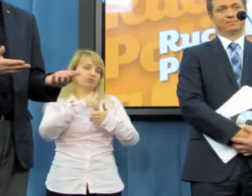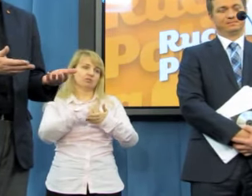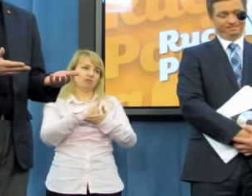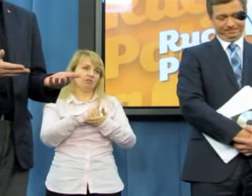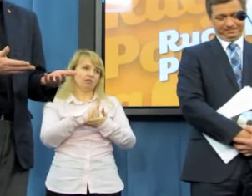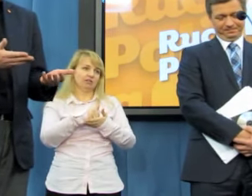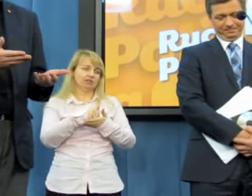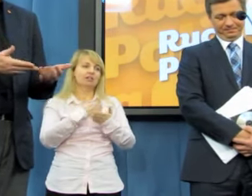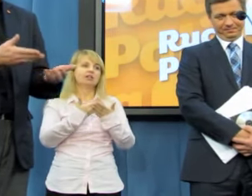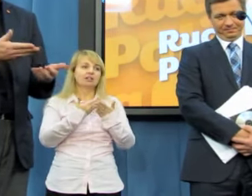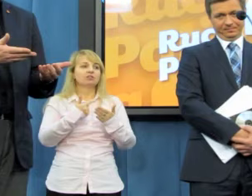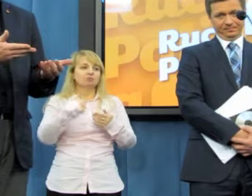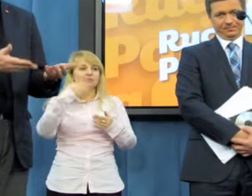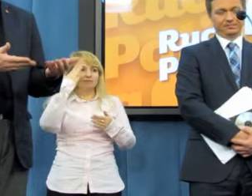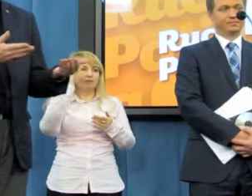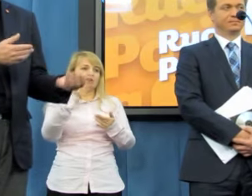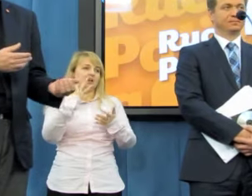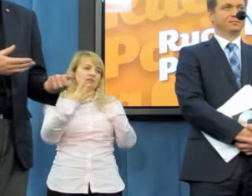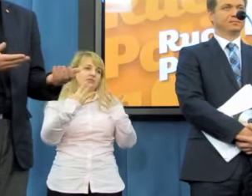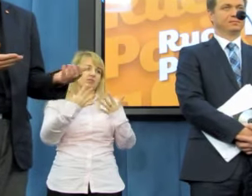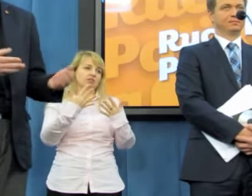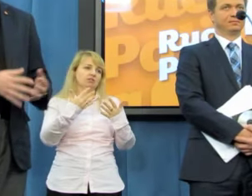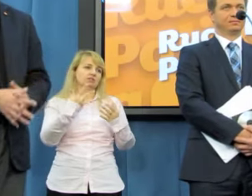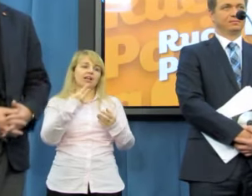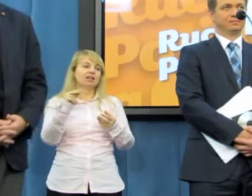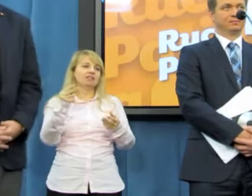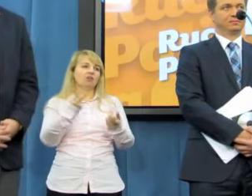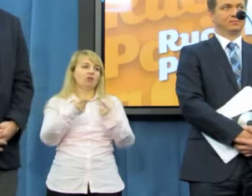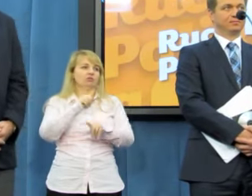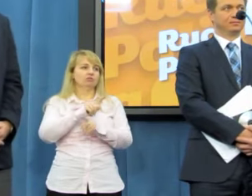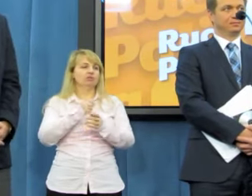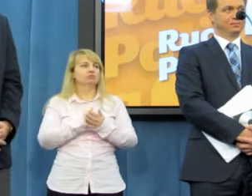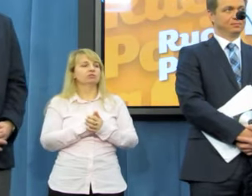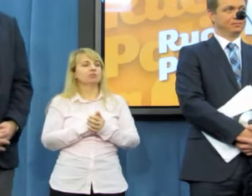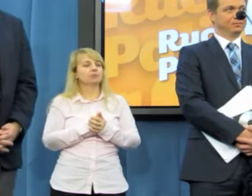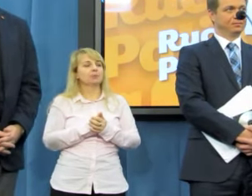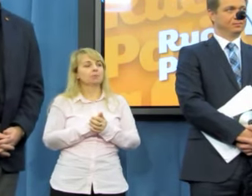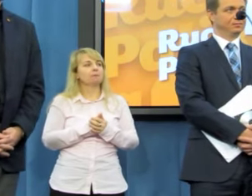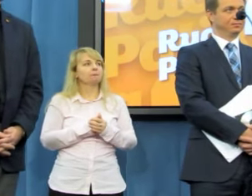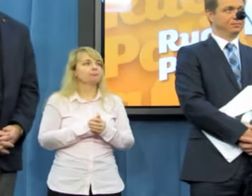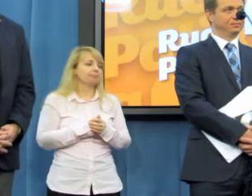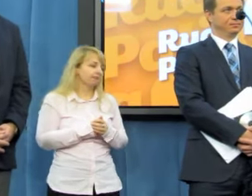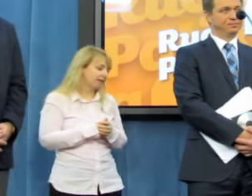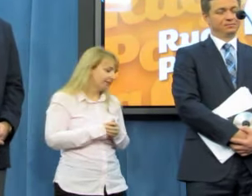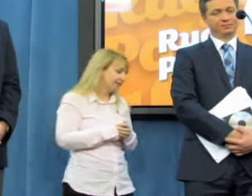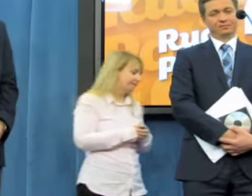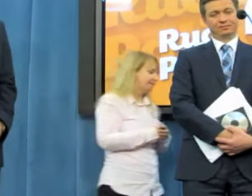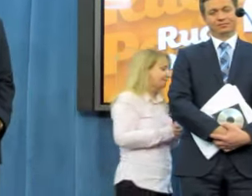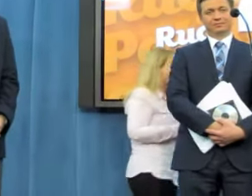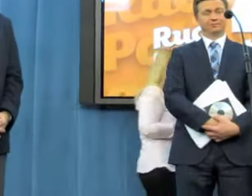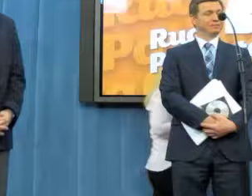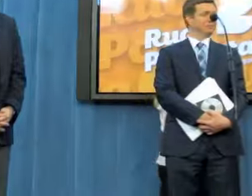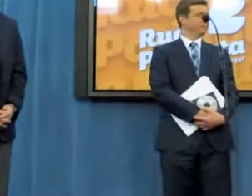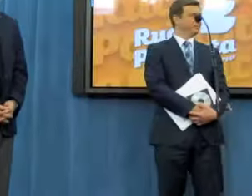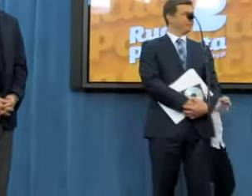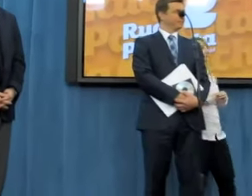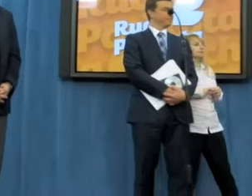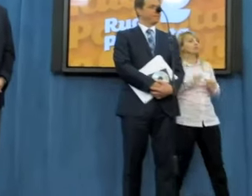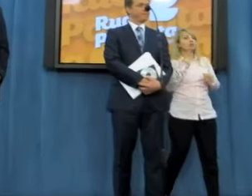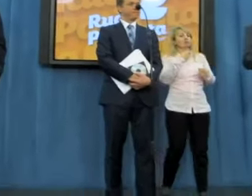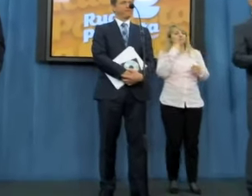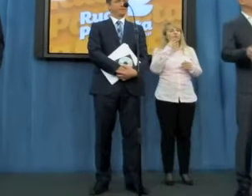do tego, jak wyglądał przebieg posiedzenia, a odwrotnie. To jest oczywiste. Zresztą deadline'em zawsze jest zakończenie